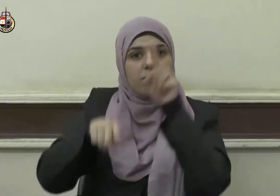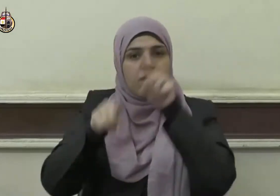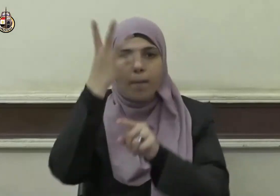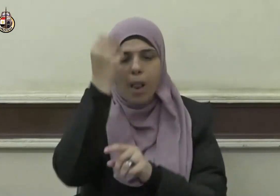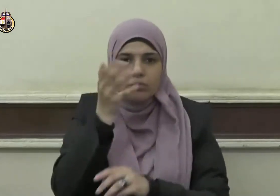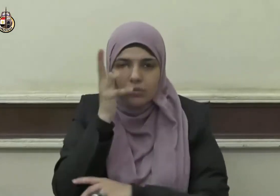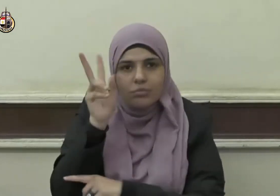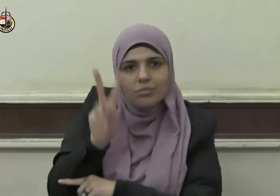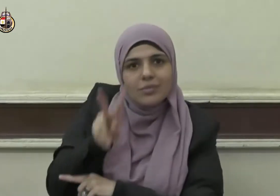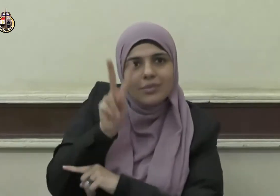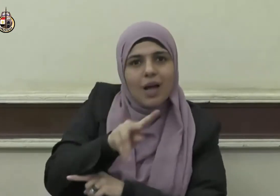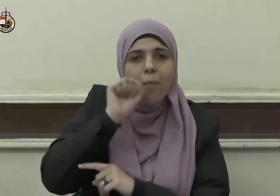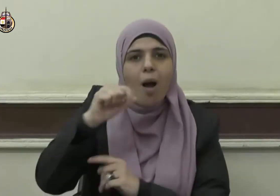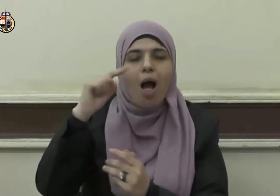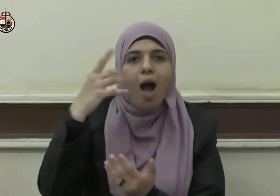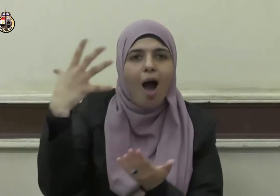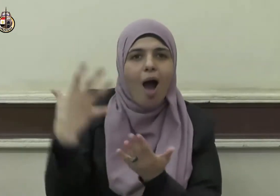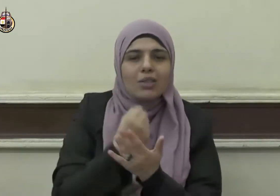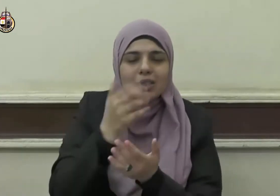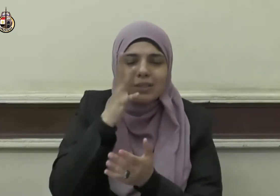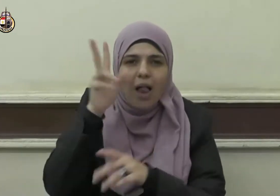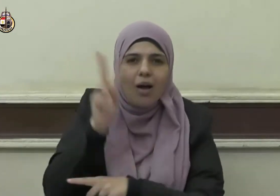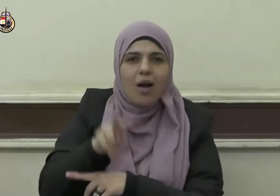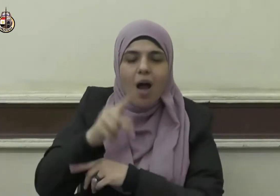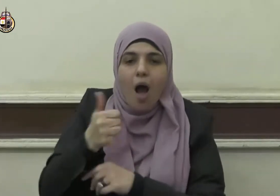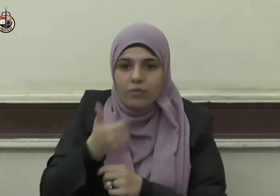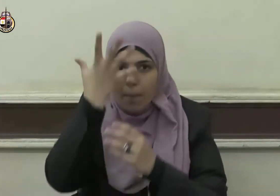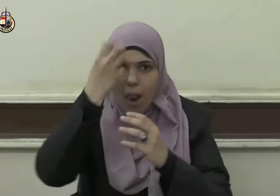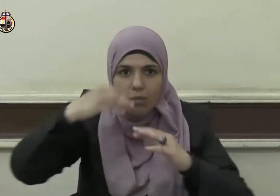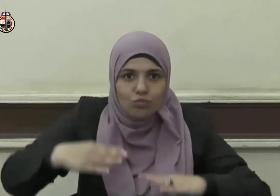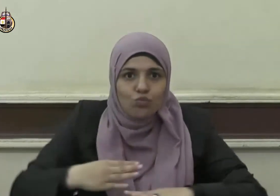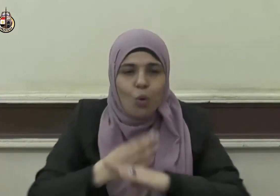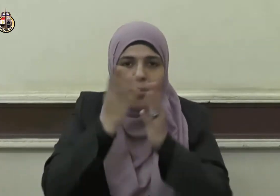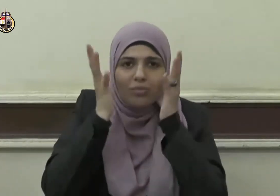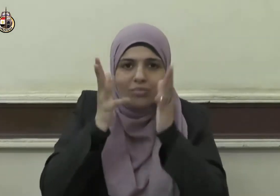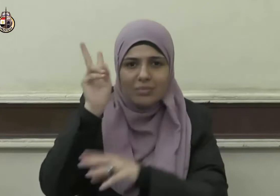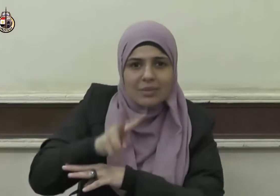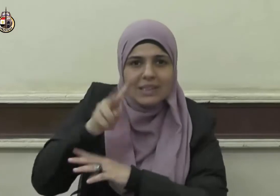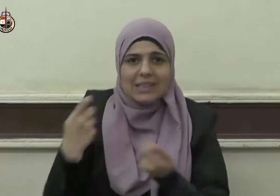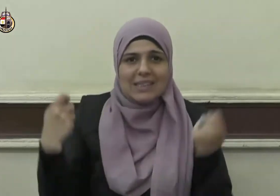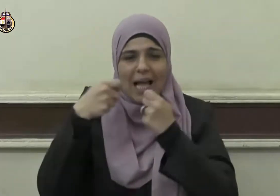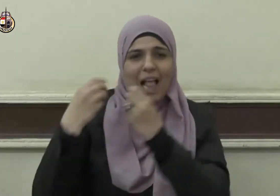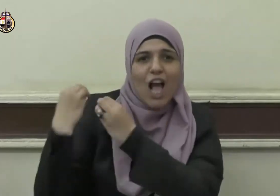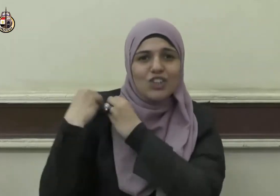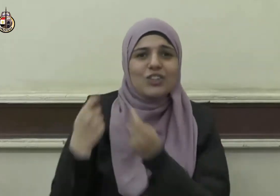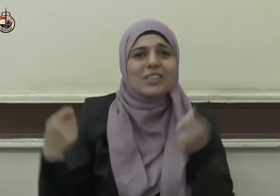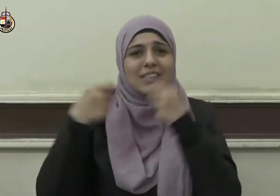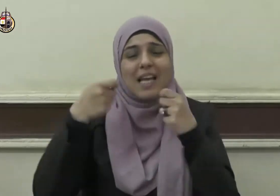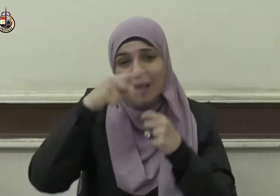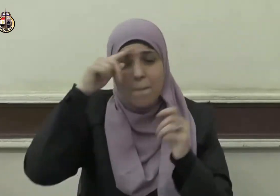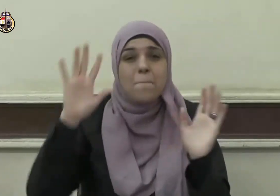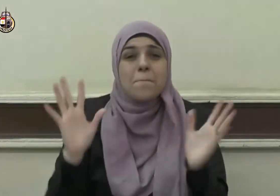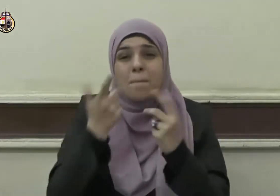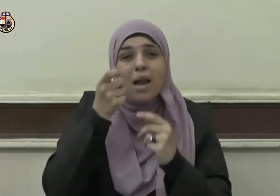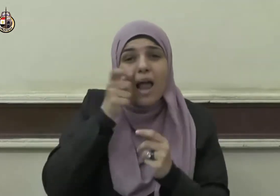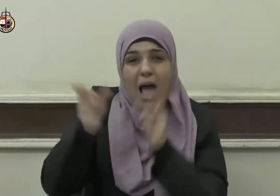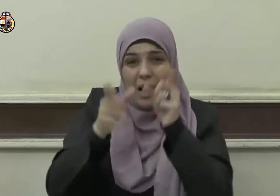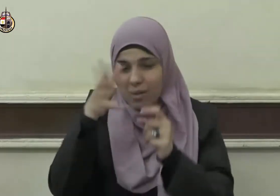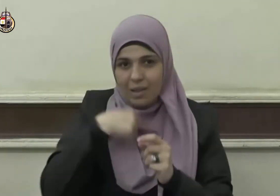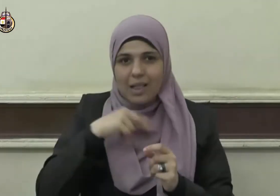حظه من قيامه السهر ويقول أيضا من لم يدع قول الزور والعمل